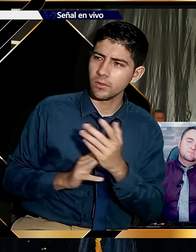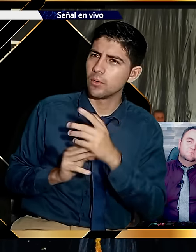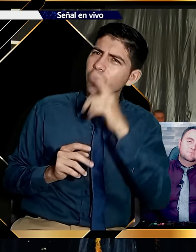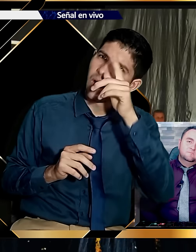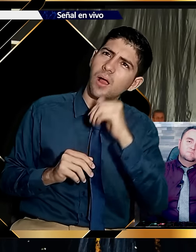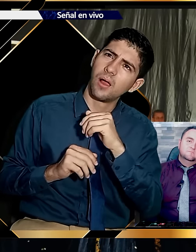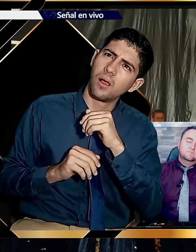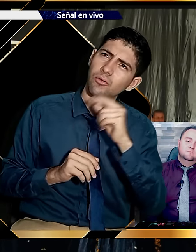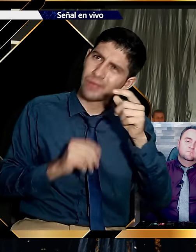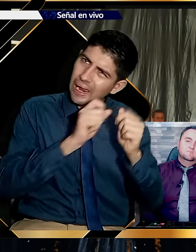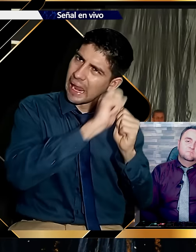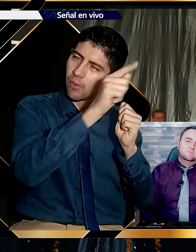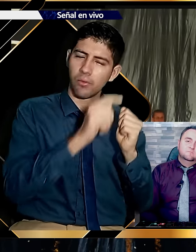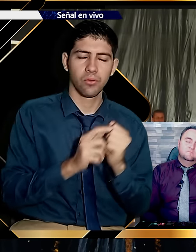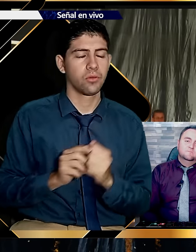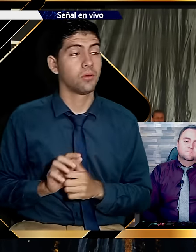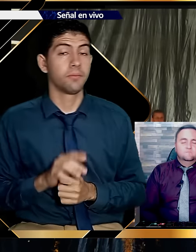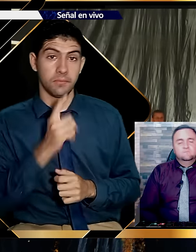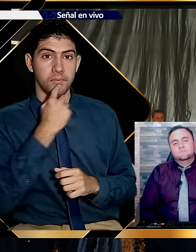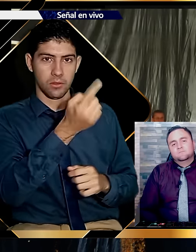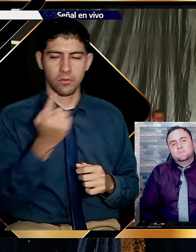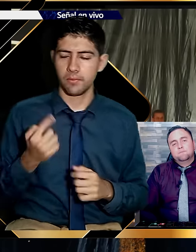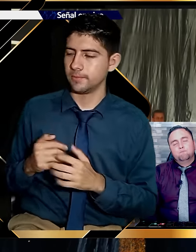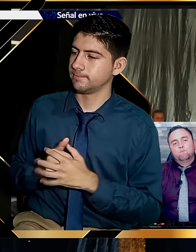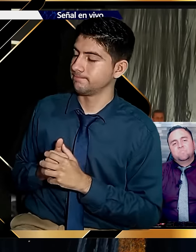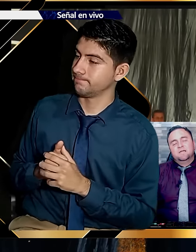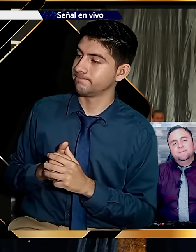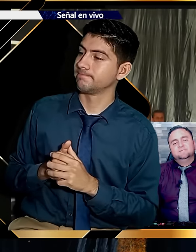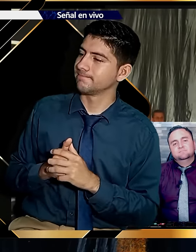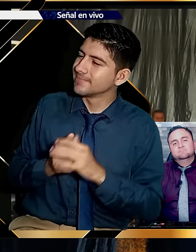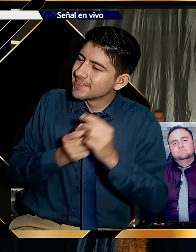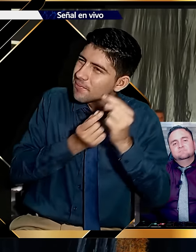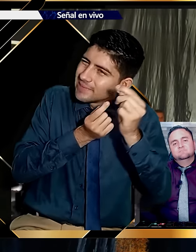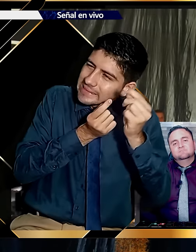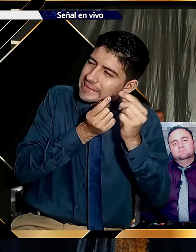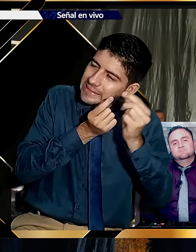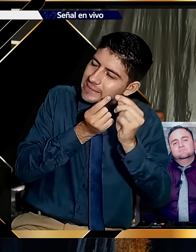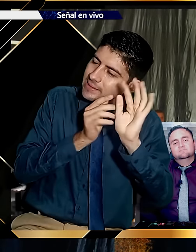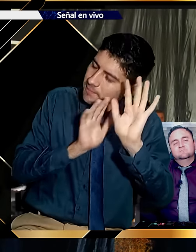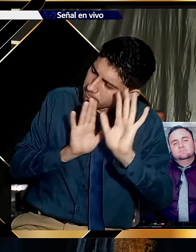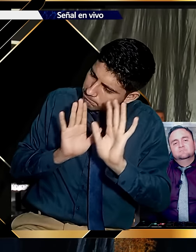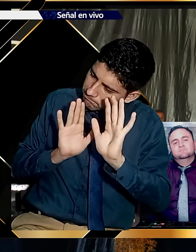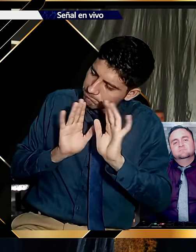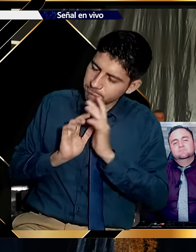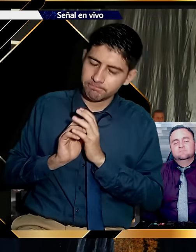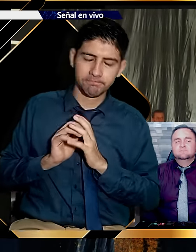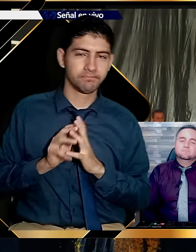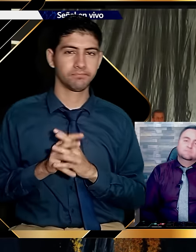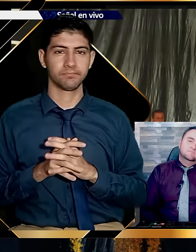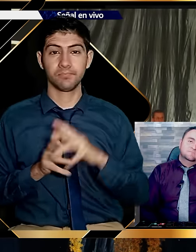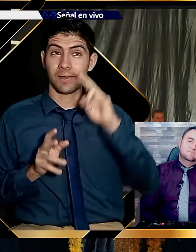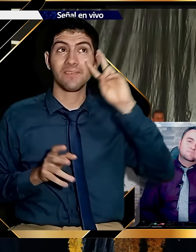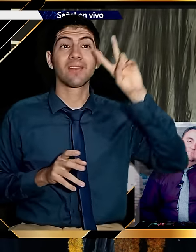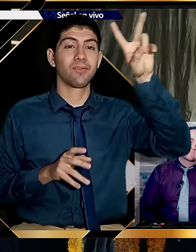Llevamos como unas tres horas, cuatro horas caminando. ¿Estás lejos todavía? Y me dijo, estamos ya casi para